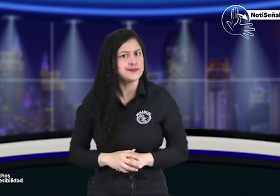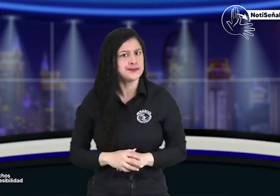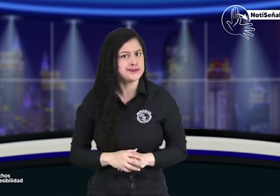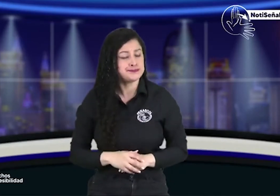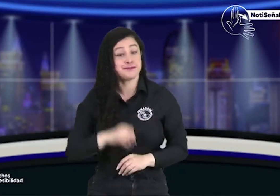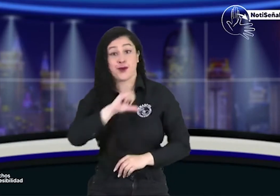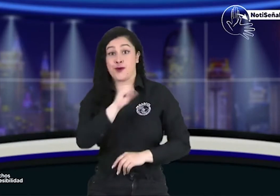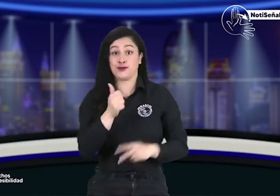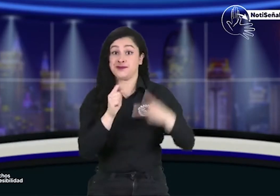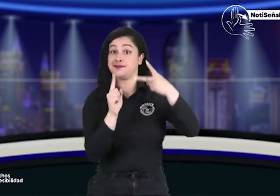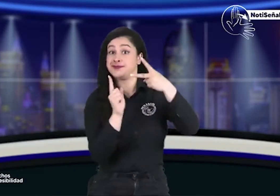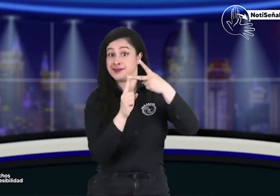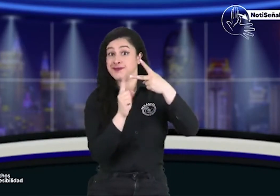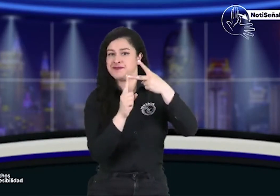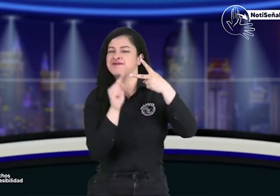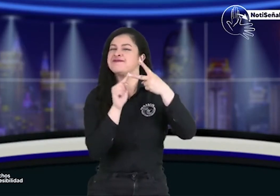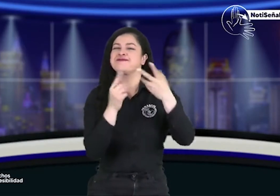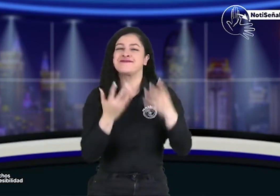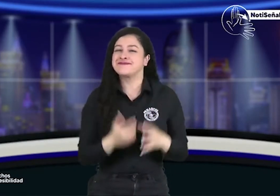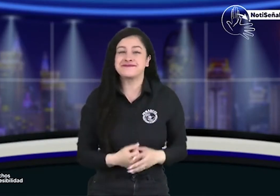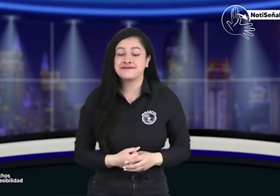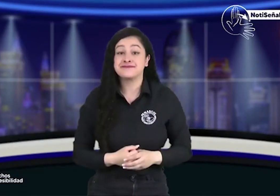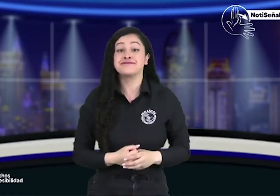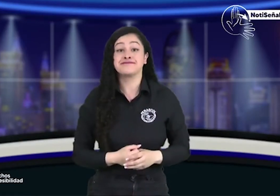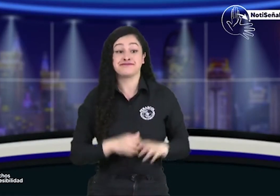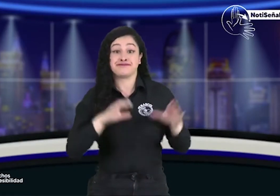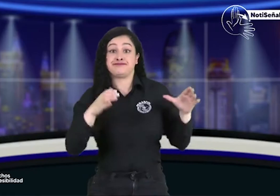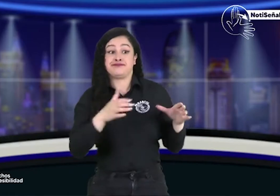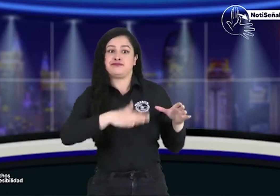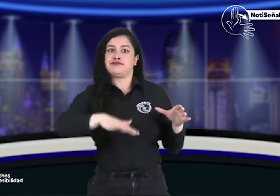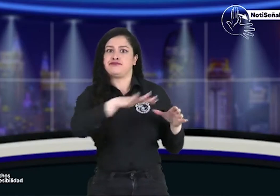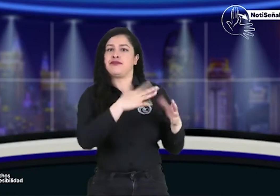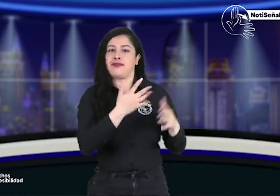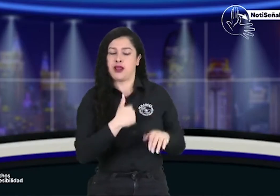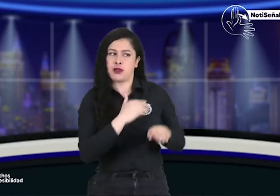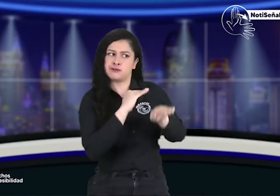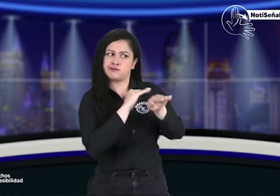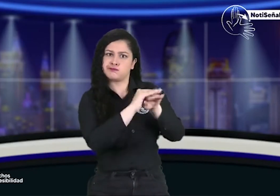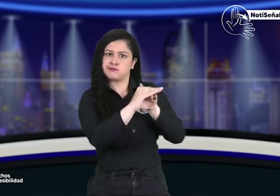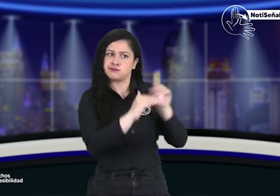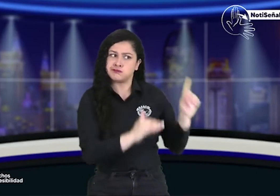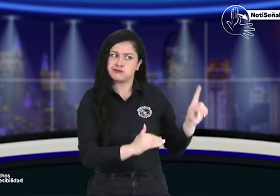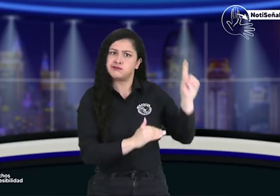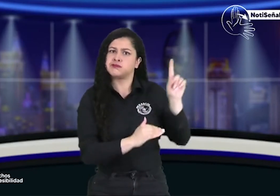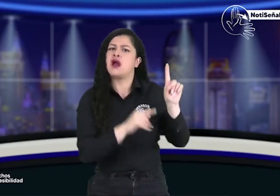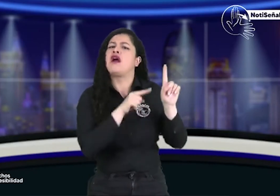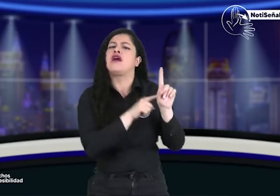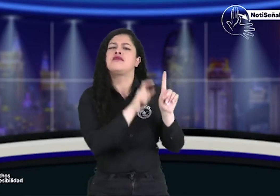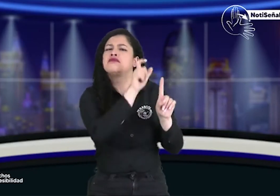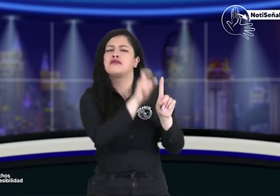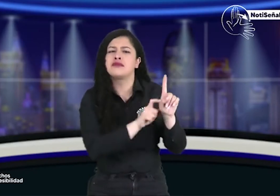en este contexto? vamos a ver sobre esto y el segundo tema tenemos como invitado